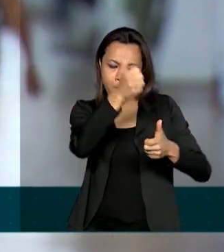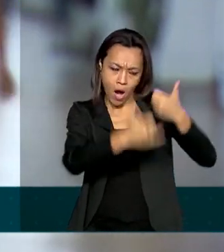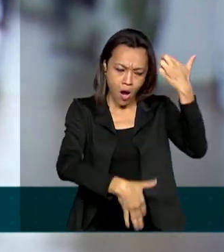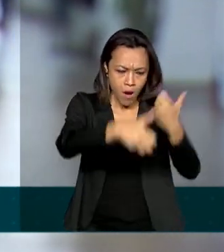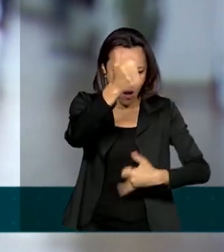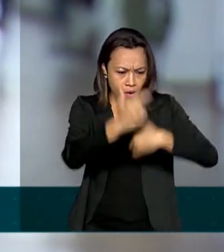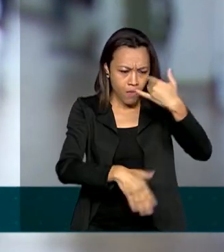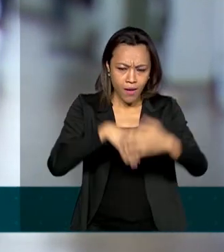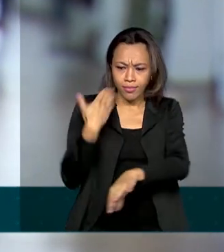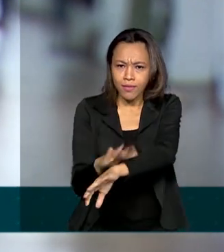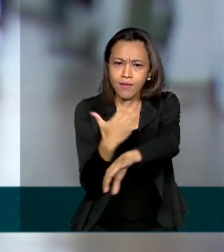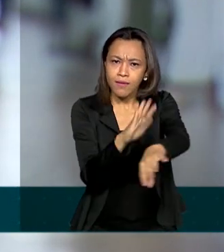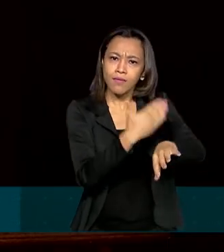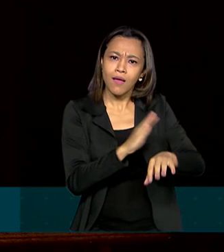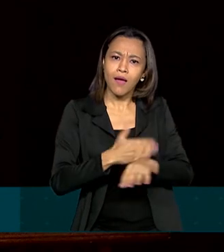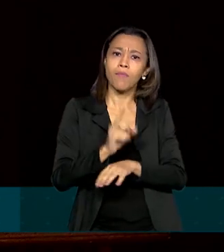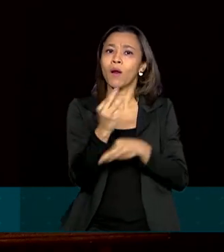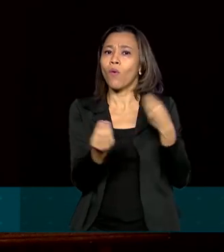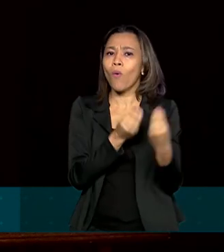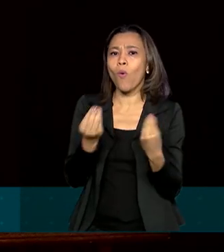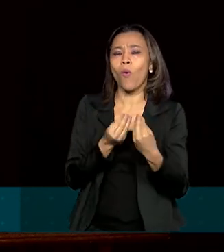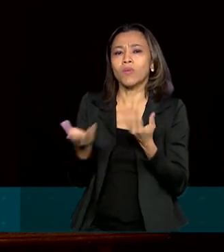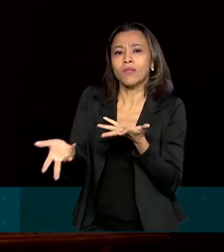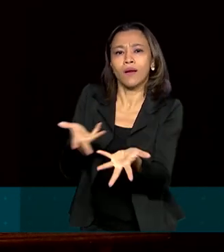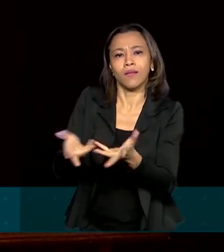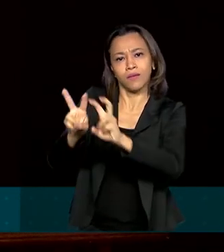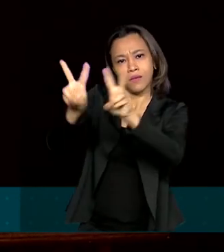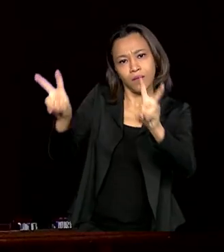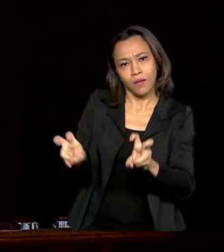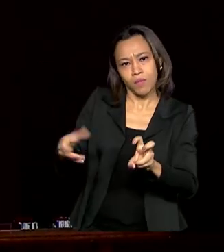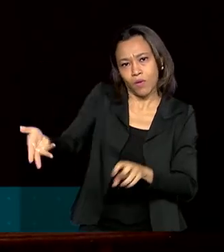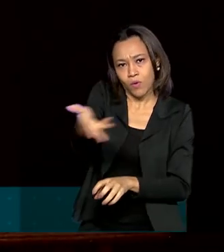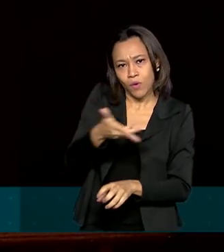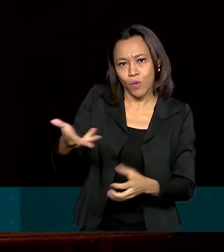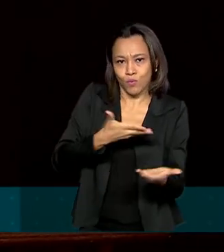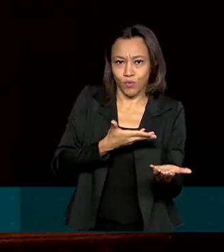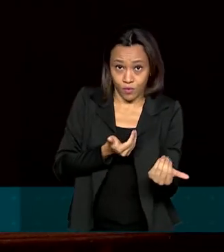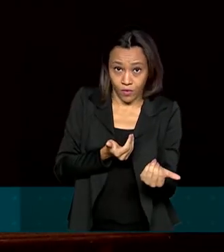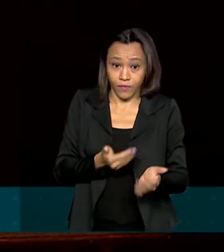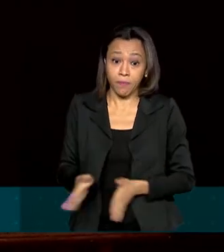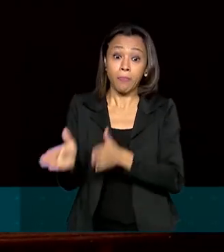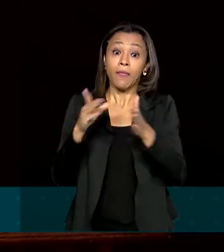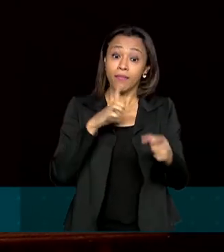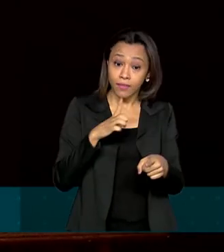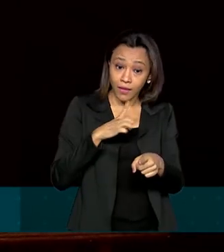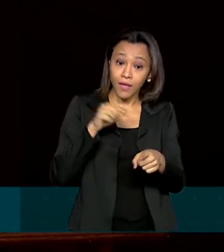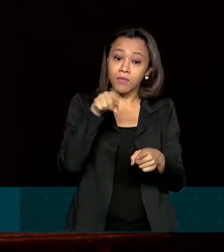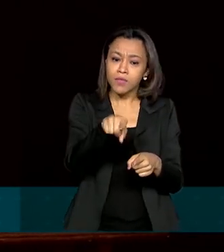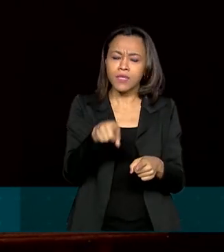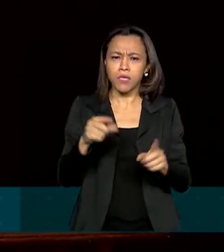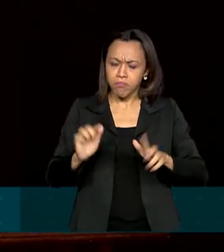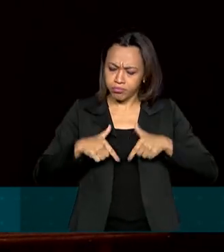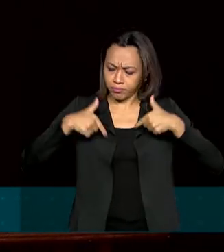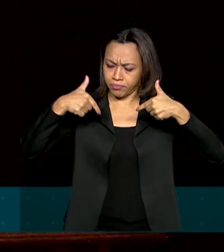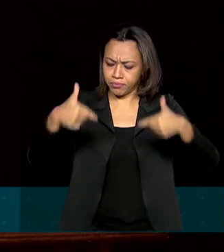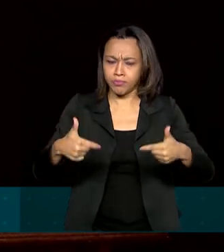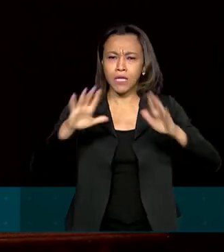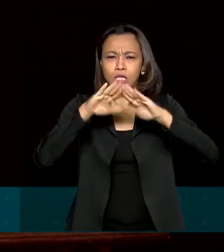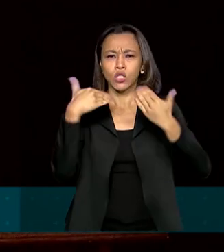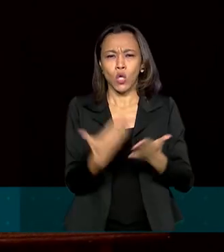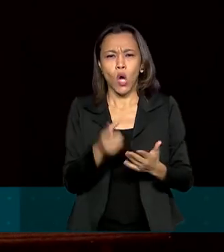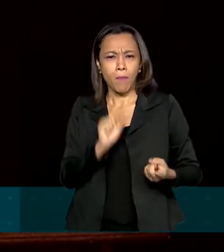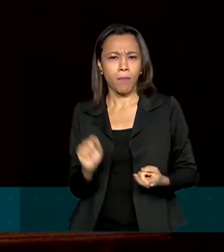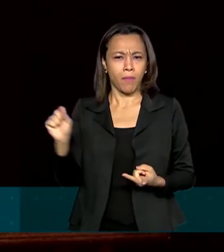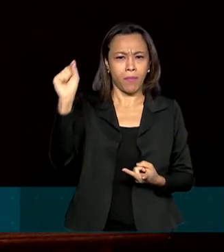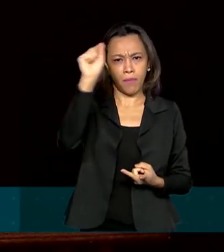para a abordagem desses jovens. Nós temos como prevenir isso aí. Nós temos como atuar precocemente nas nossas escolas,